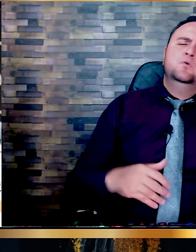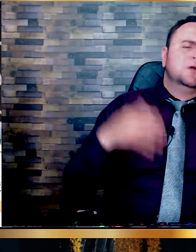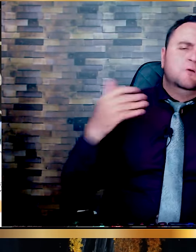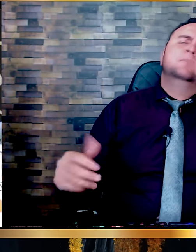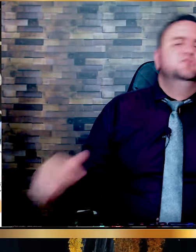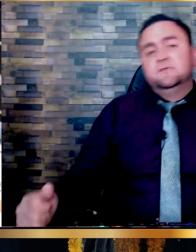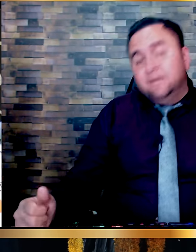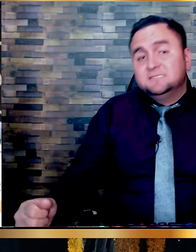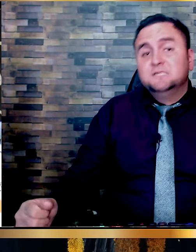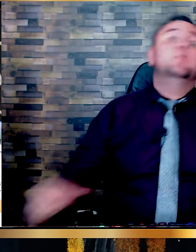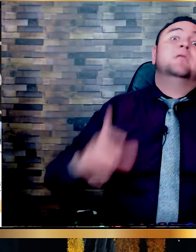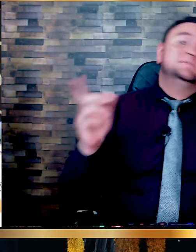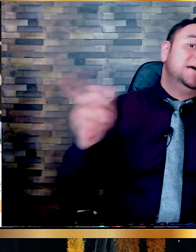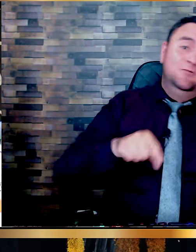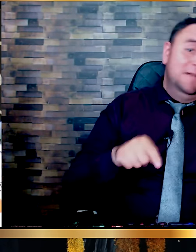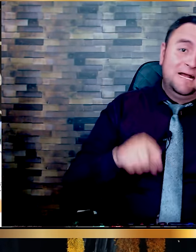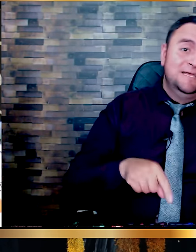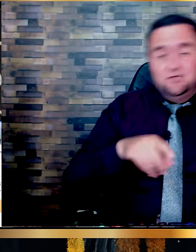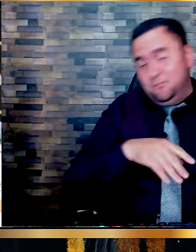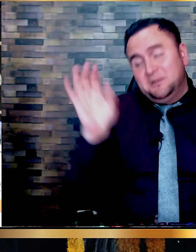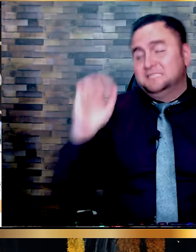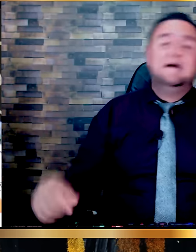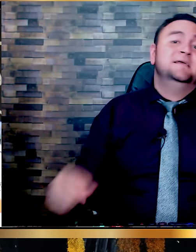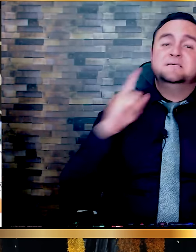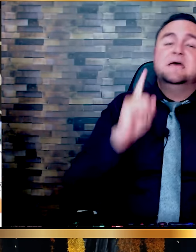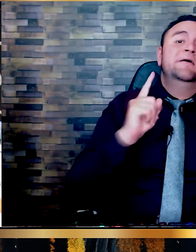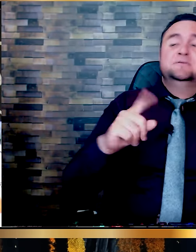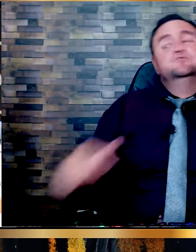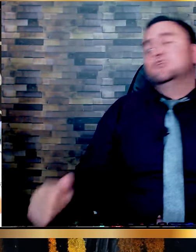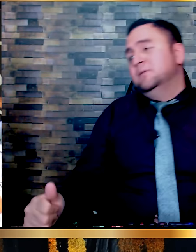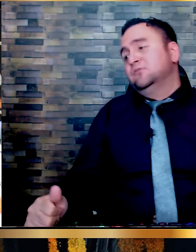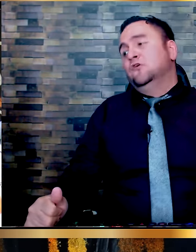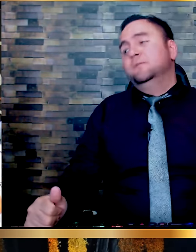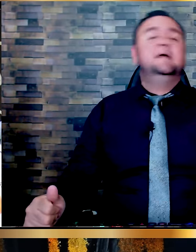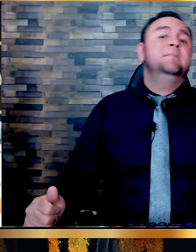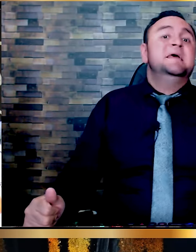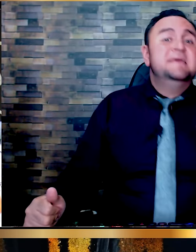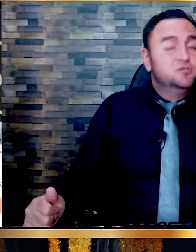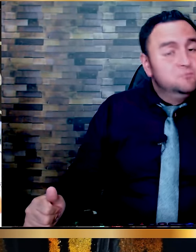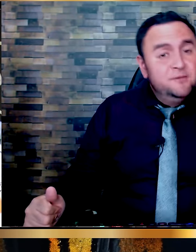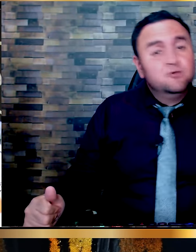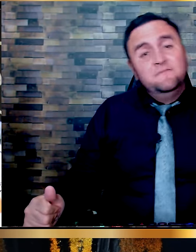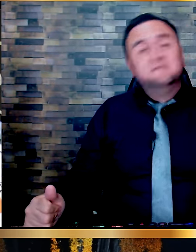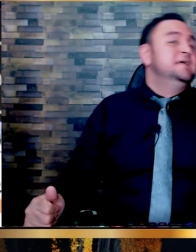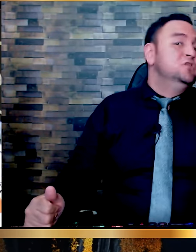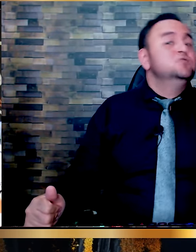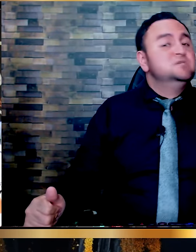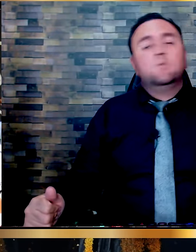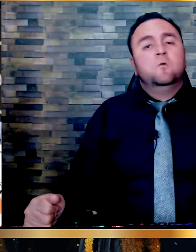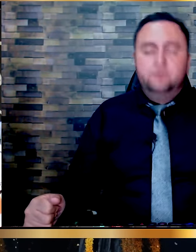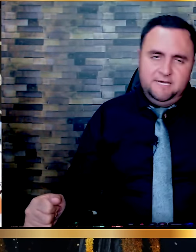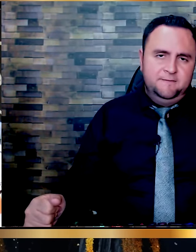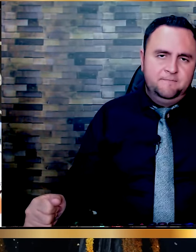Tuvo que comer muchas veces. Por las calles. No en la calle. Sino por las calles. A veces un solo plato de comida. Y en esos momentos difíciles.